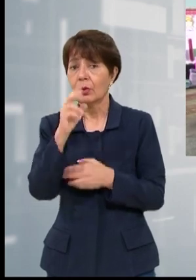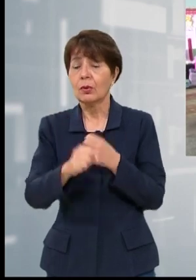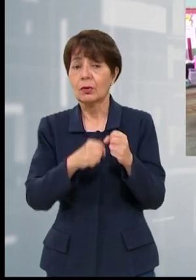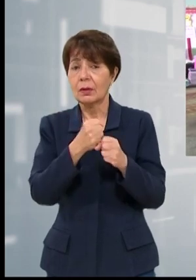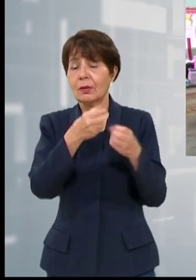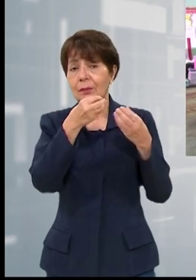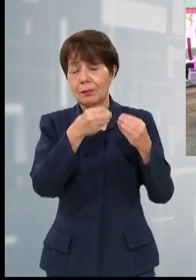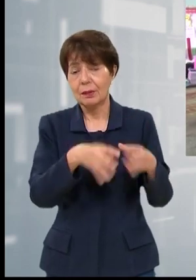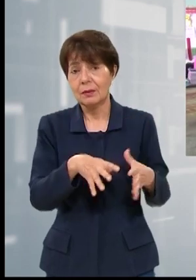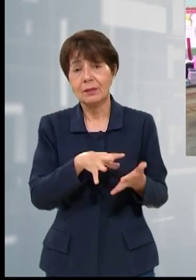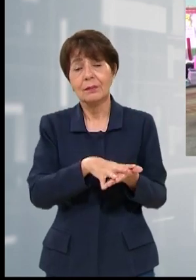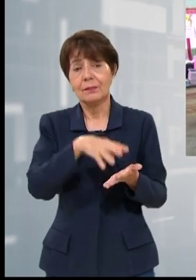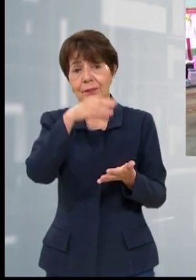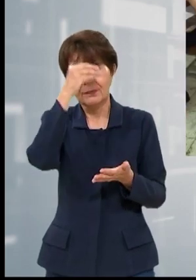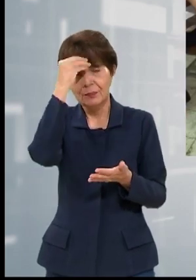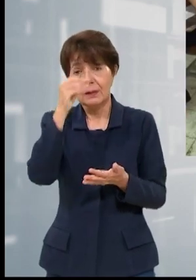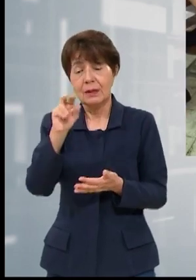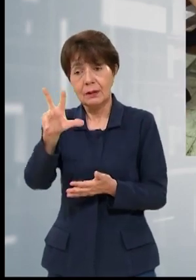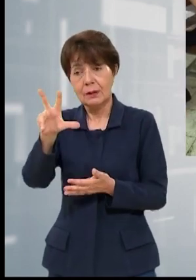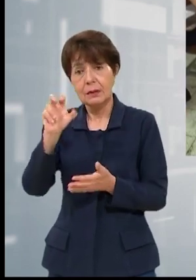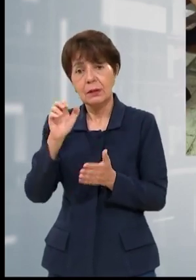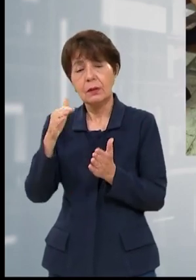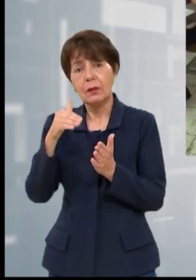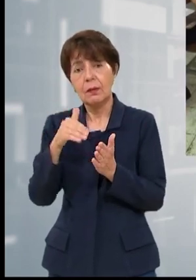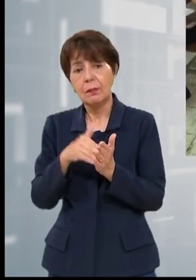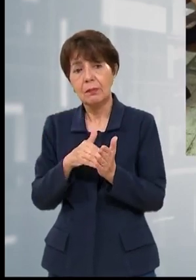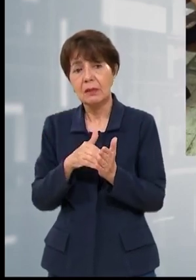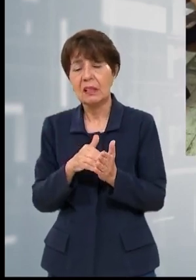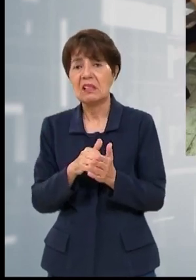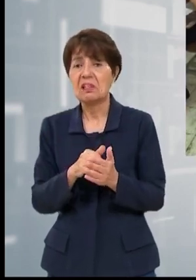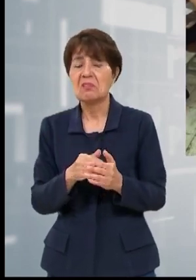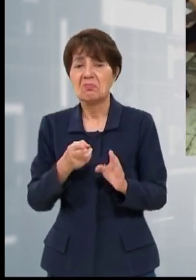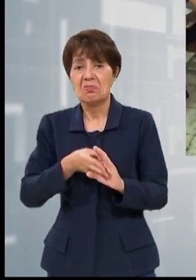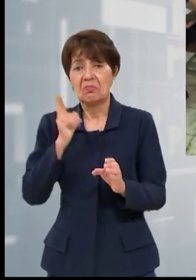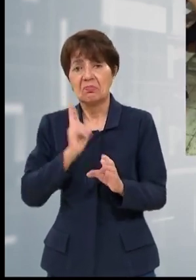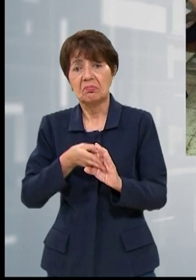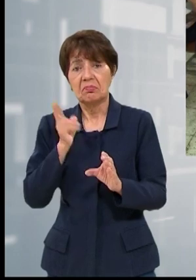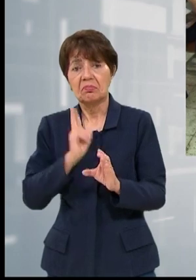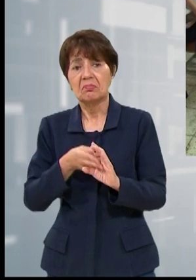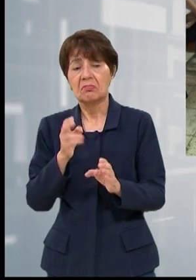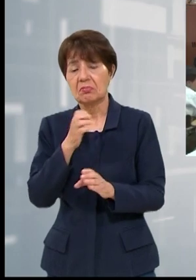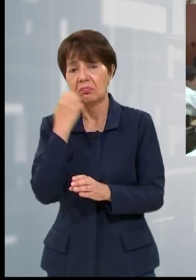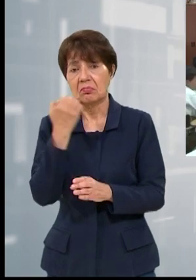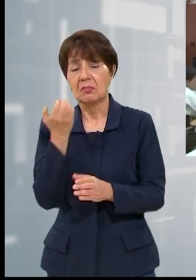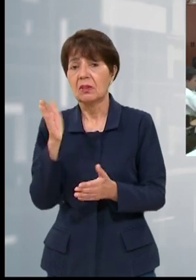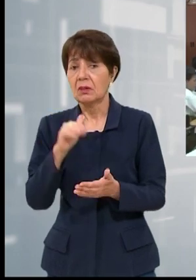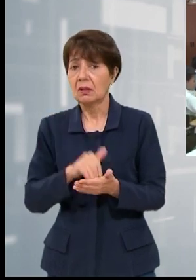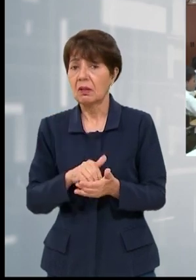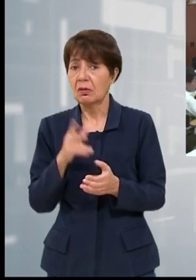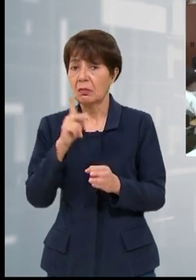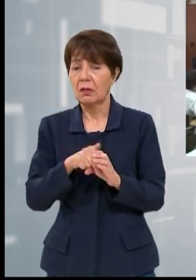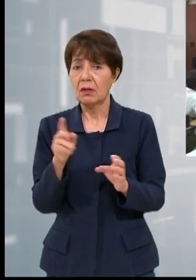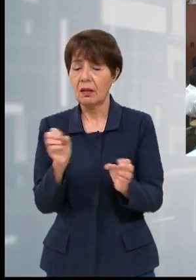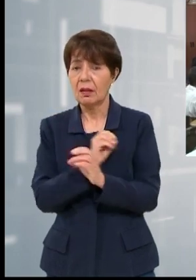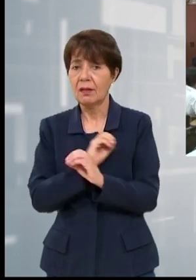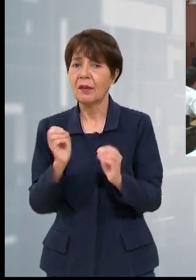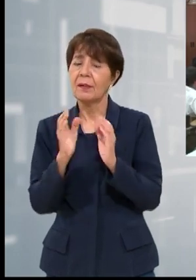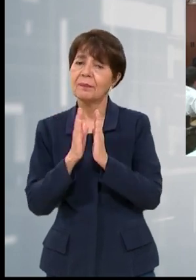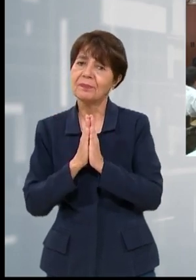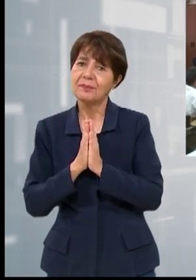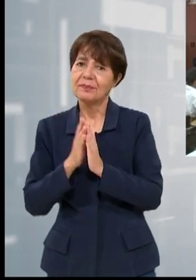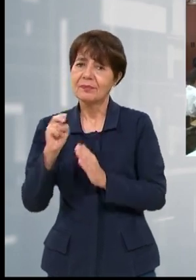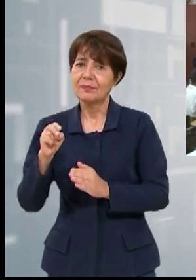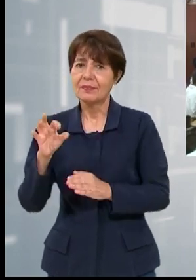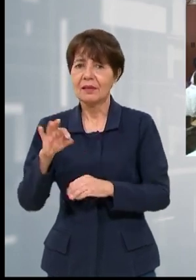aprendizaje y más de 300.000 estudiantes se fueron del sistema educativo y no regresaron. Desde Suyapa Medios y